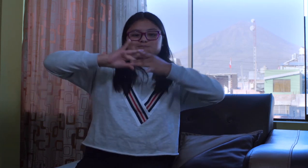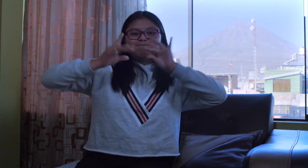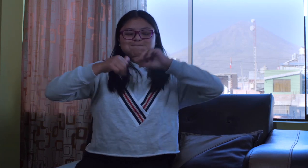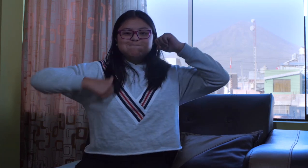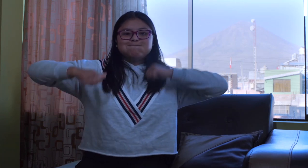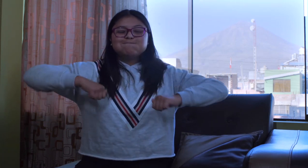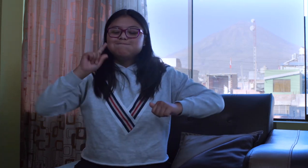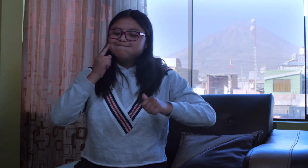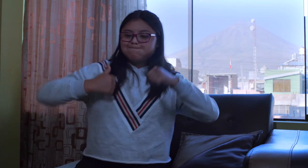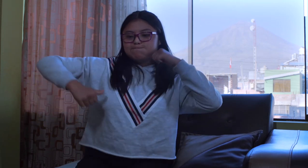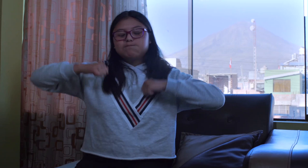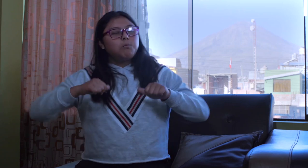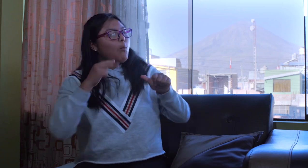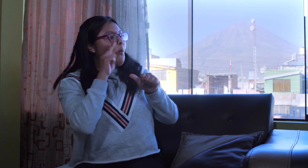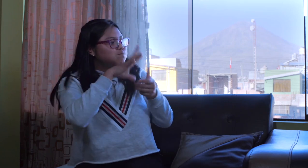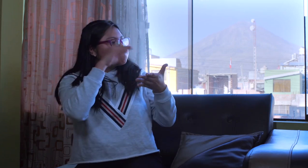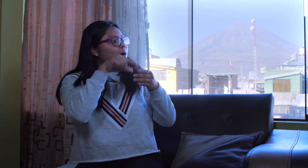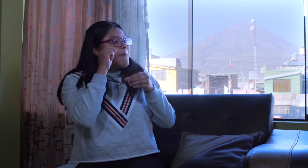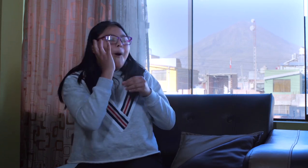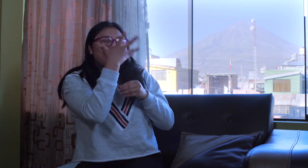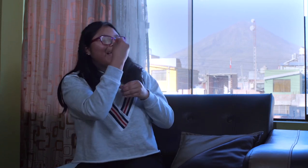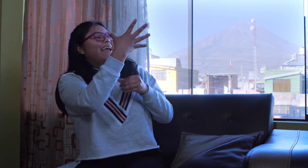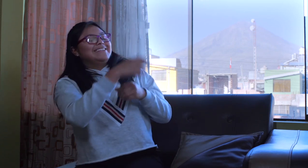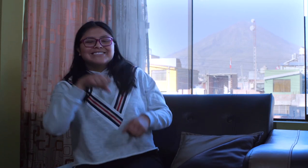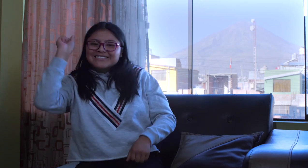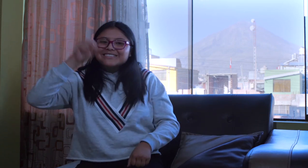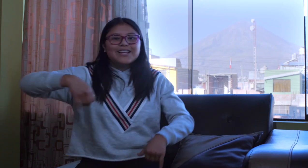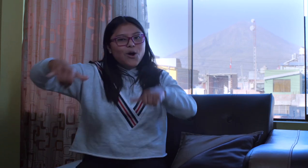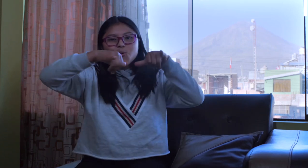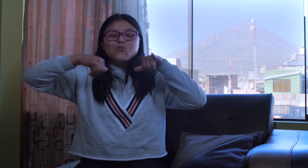felices de tener la lengua de señas. De poder expresar con lengua de señas. Es muy bonito.